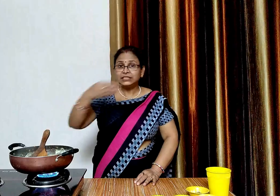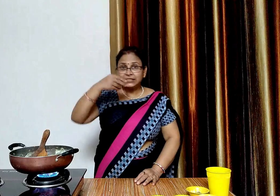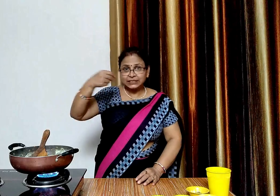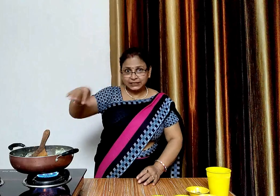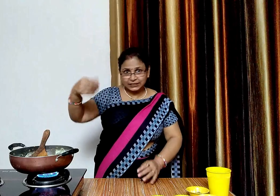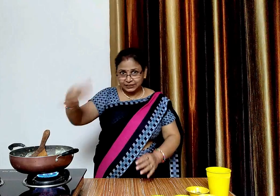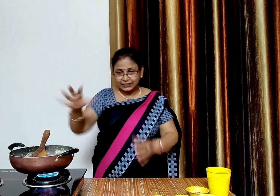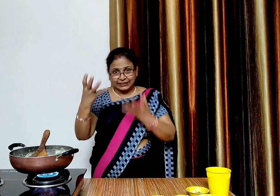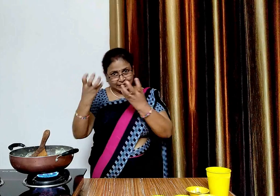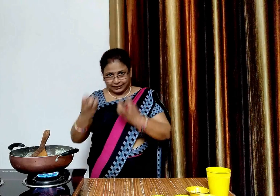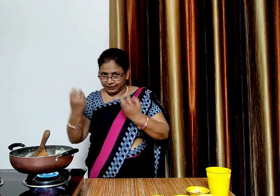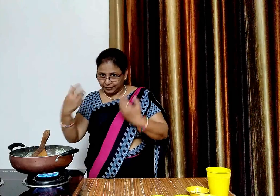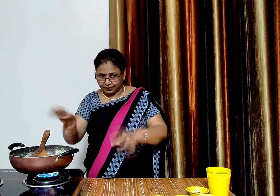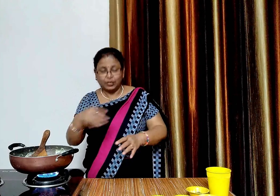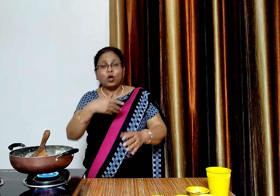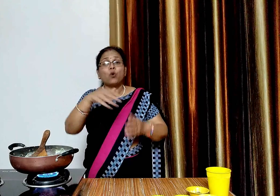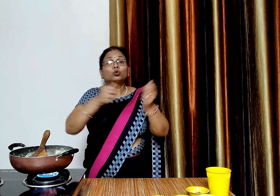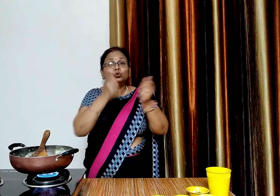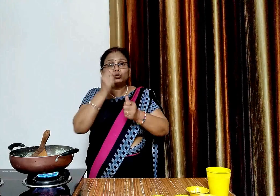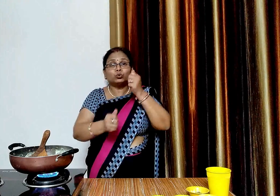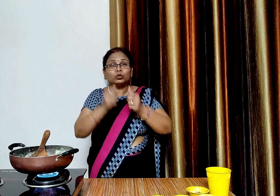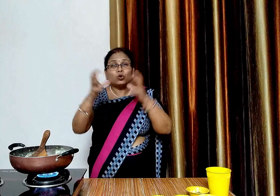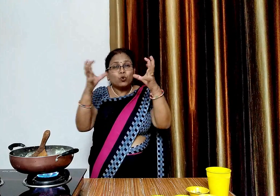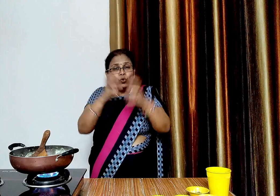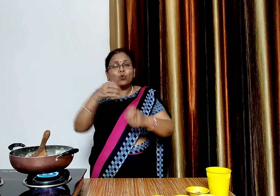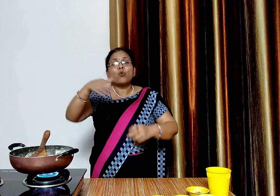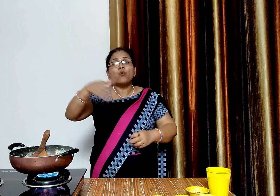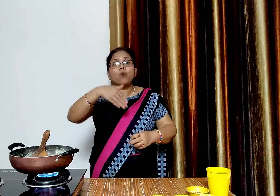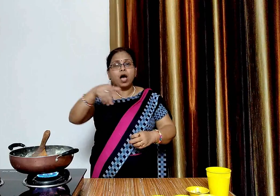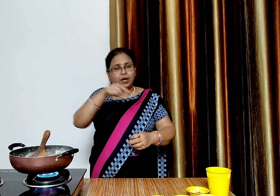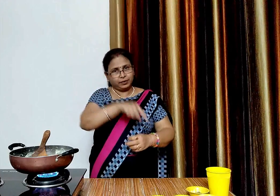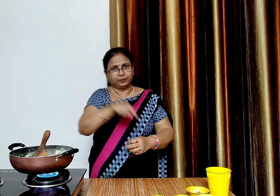चीनी मेल्ट हो चुकी है अब इसमें 500 ग्राम मावा डालेंगे